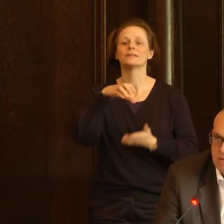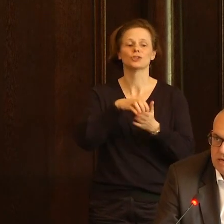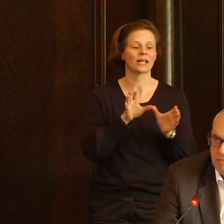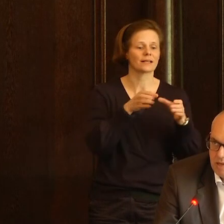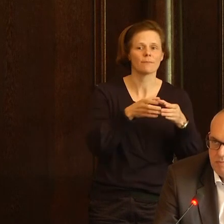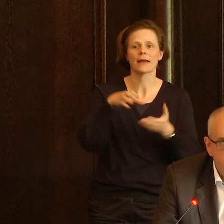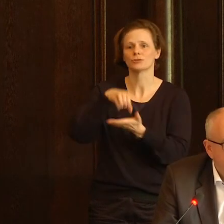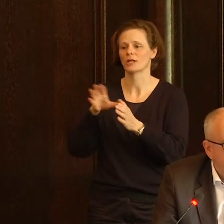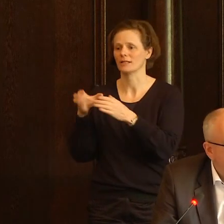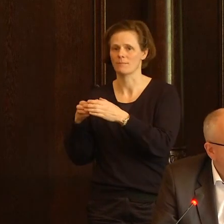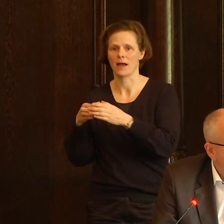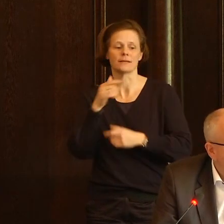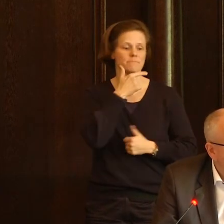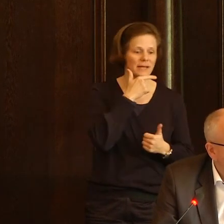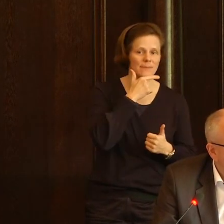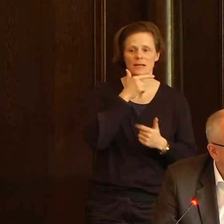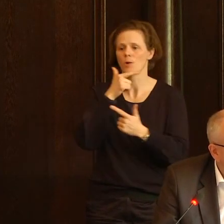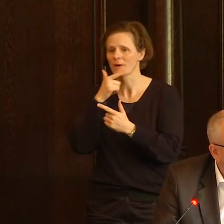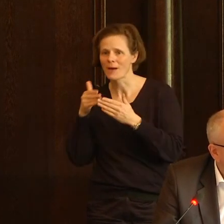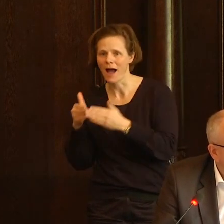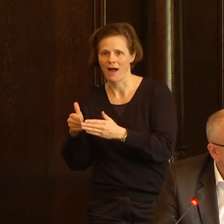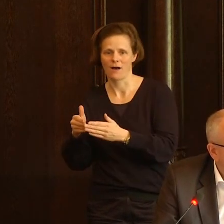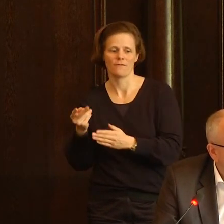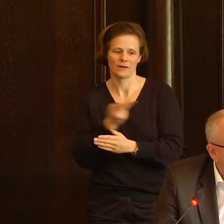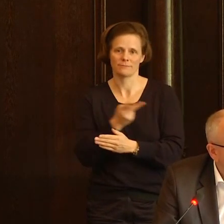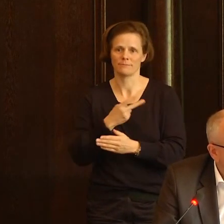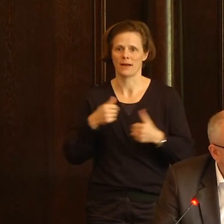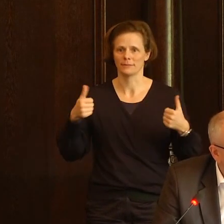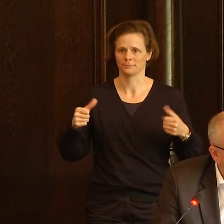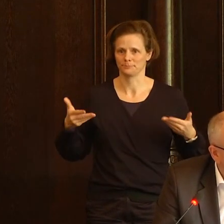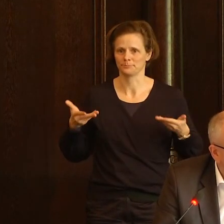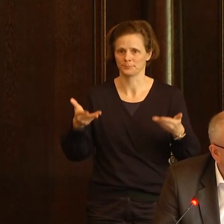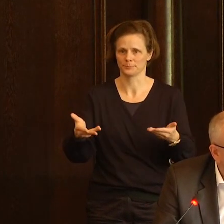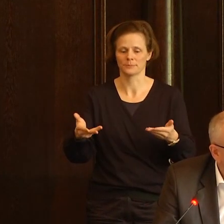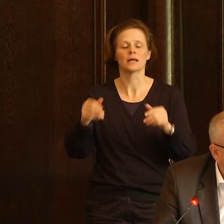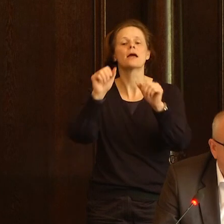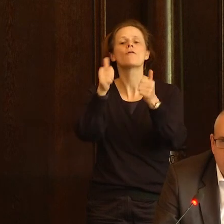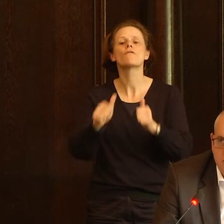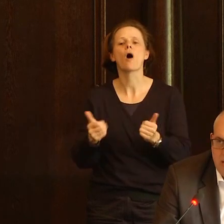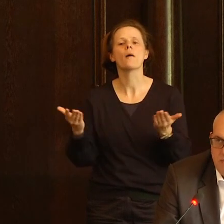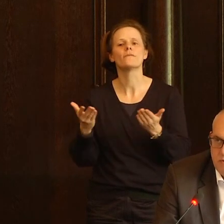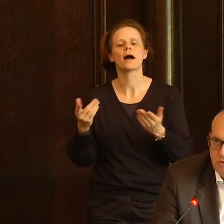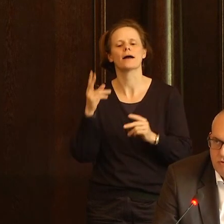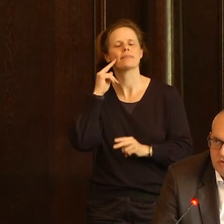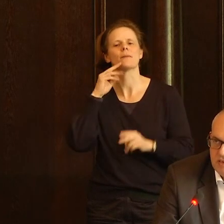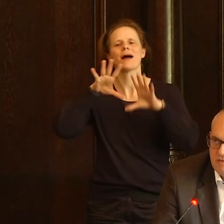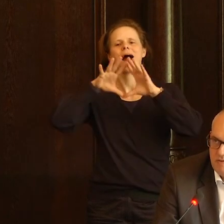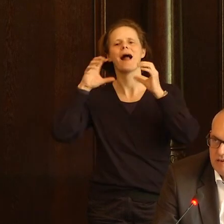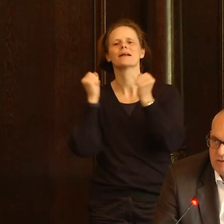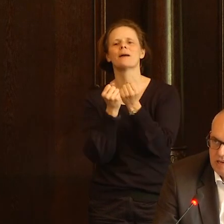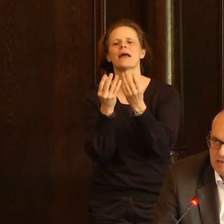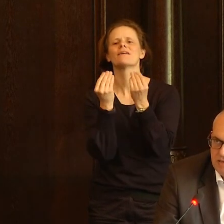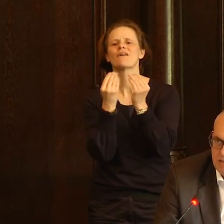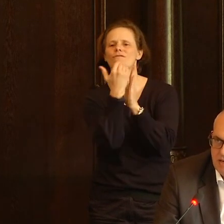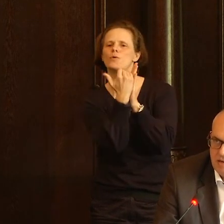Stadtgemeinde Bremen und Stadtgemeinde Bremerhaven in Form von Allgemeinverfügungen. Und Allgemeinverfügungen sind